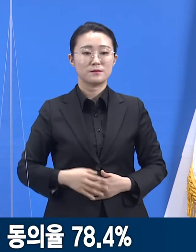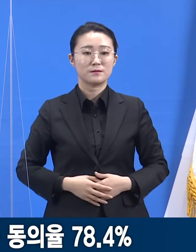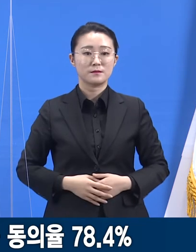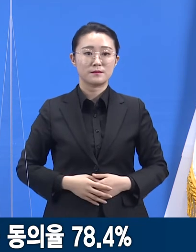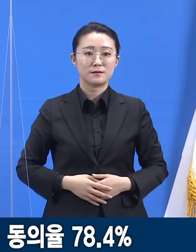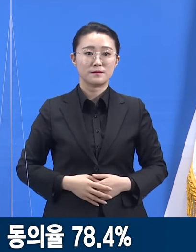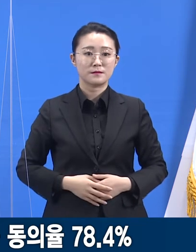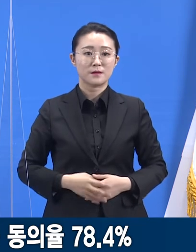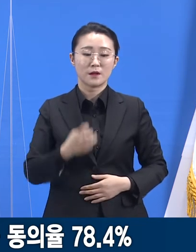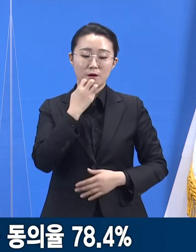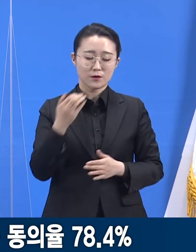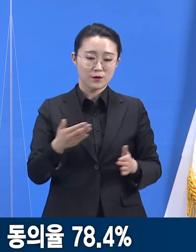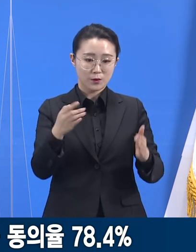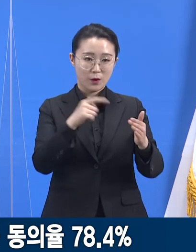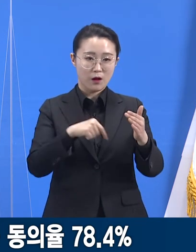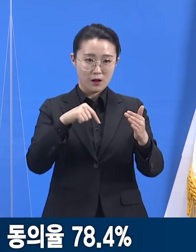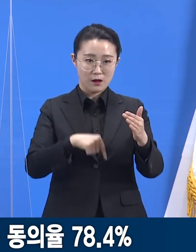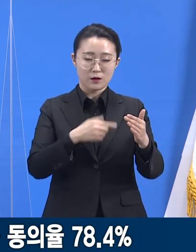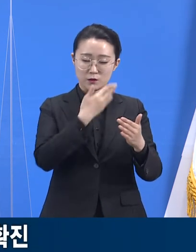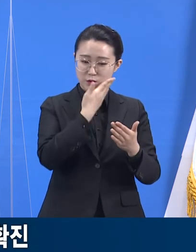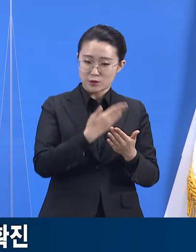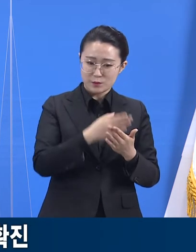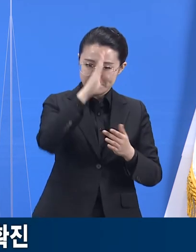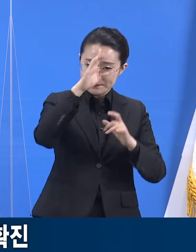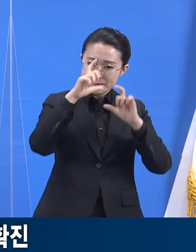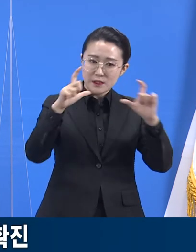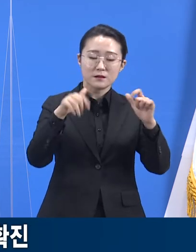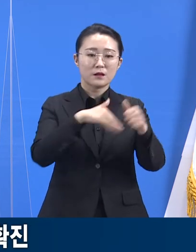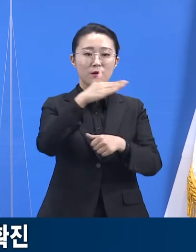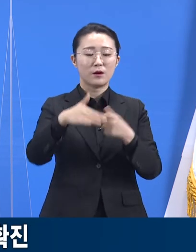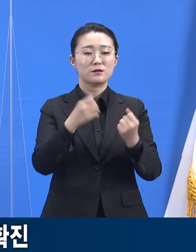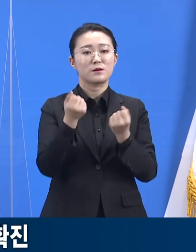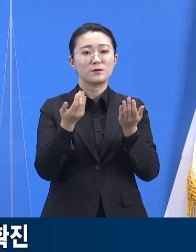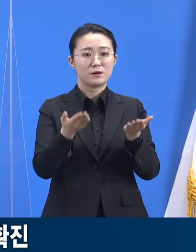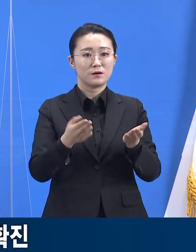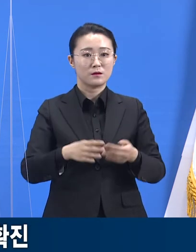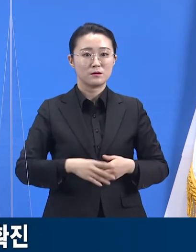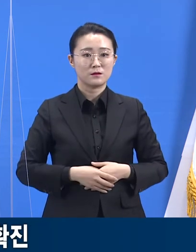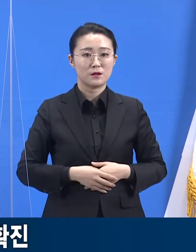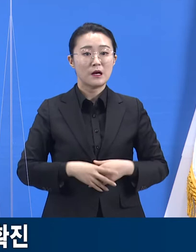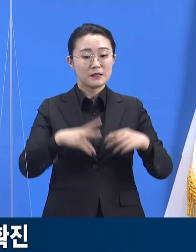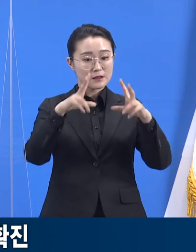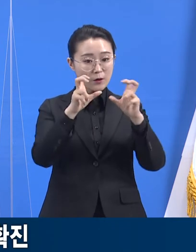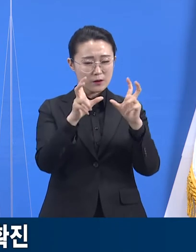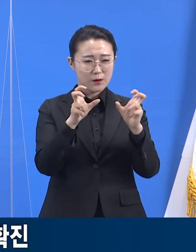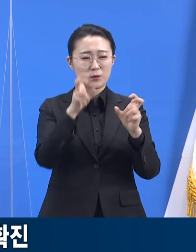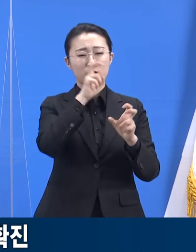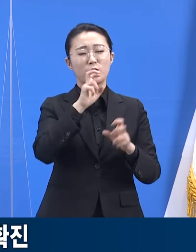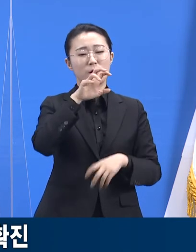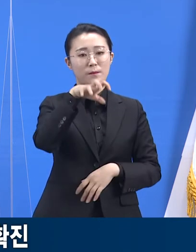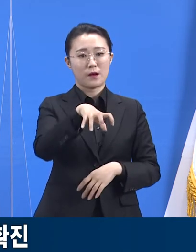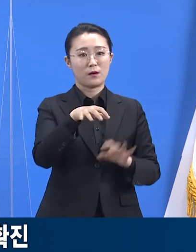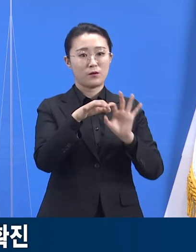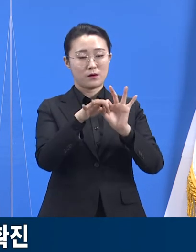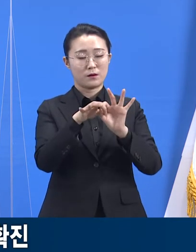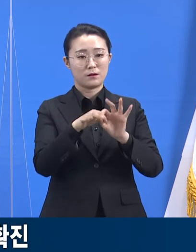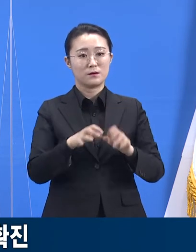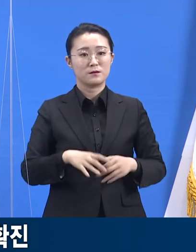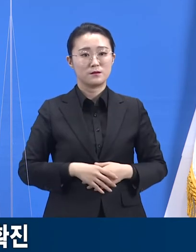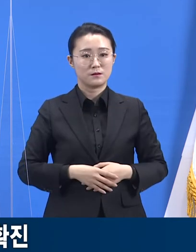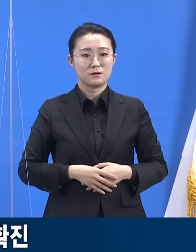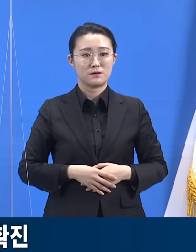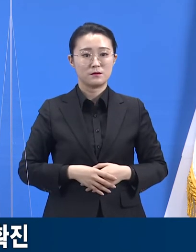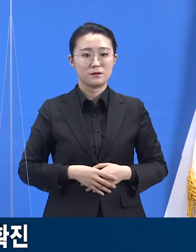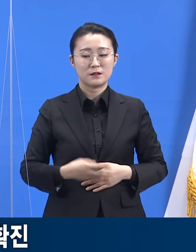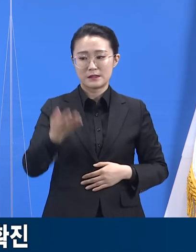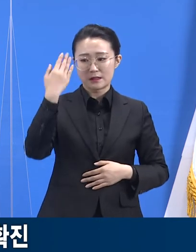도내 주요 확진 사례에 대해 말씀드리겠습니다. 성남시 분당구 노래방 관련 사례입니다. 지난 2일